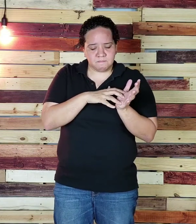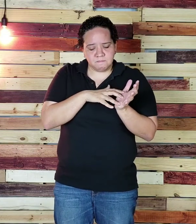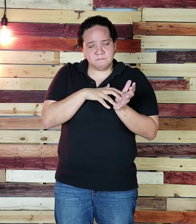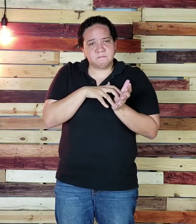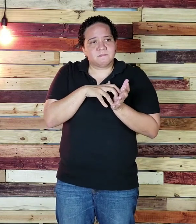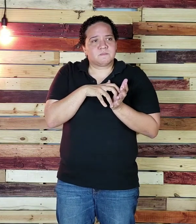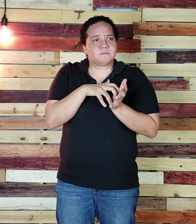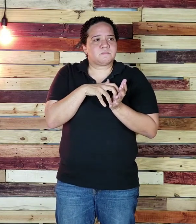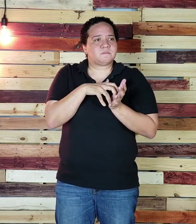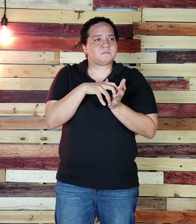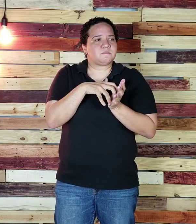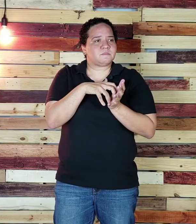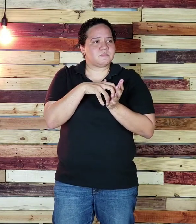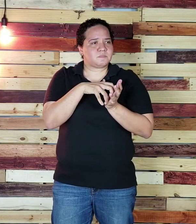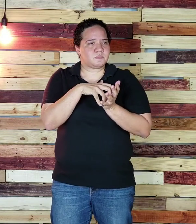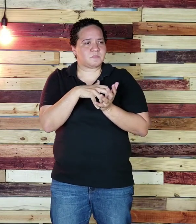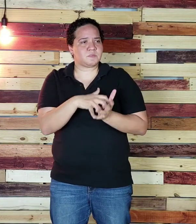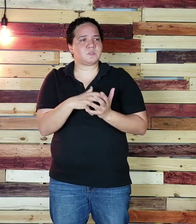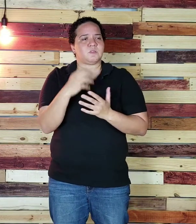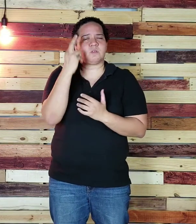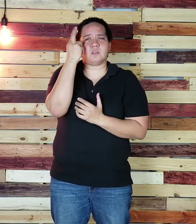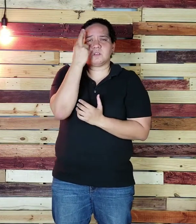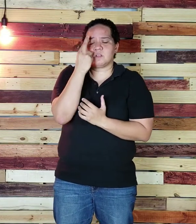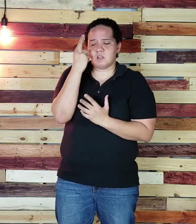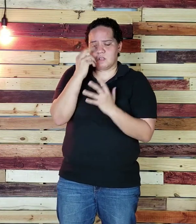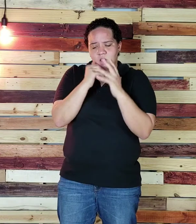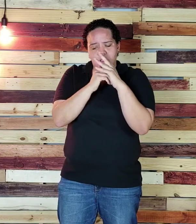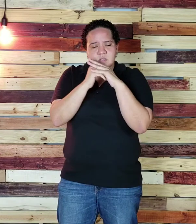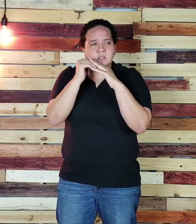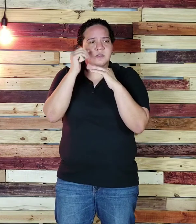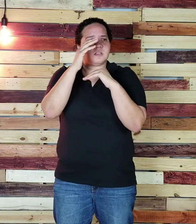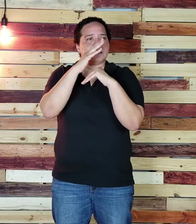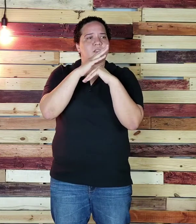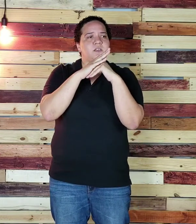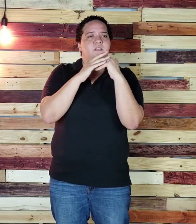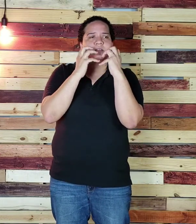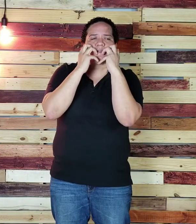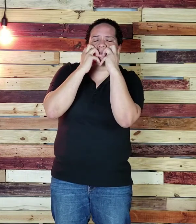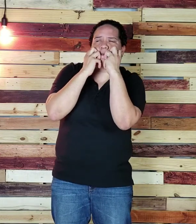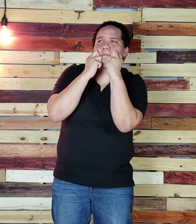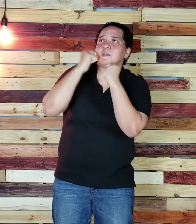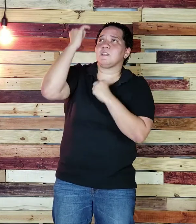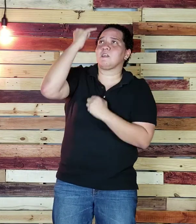Con un solo en acaricia imaginar